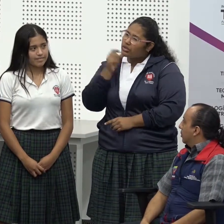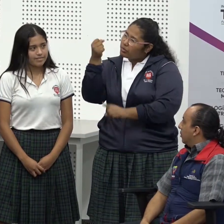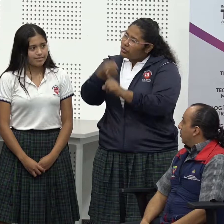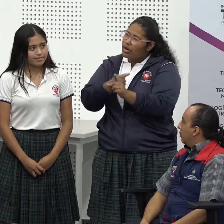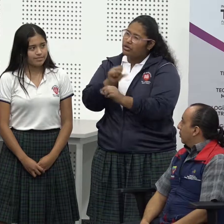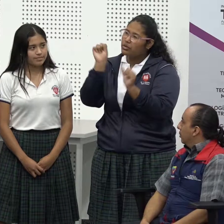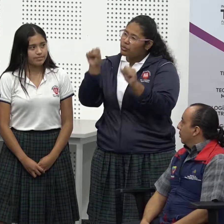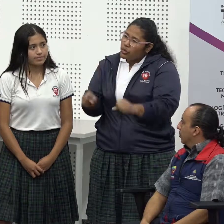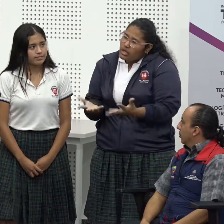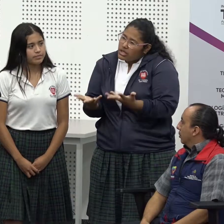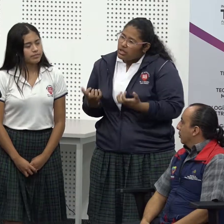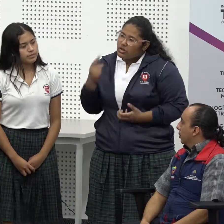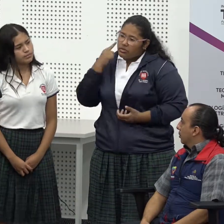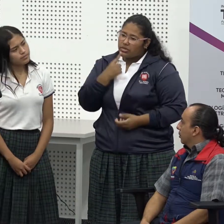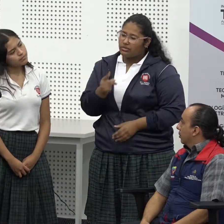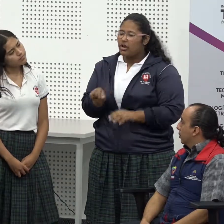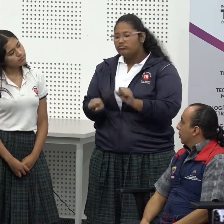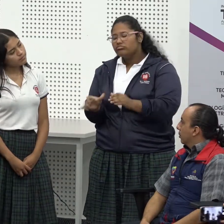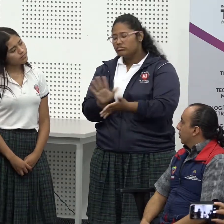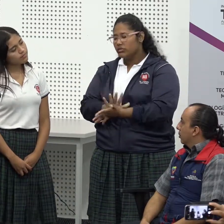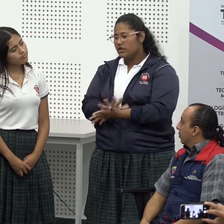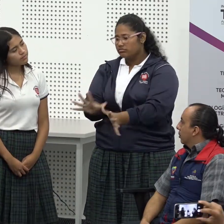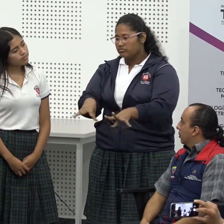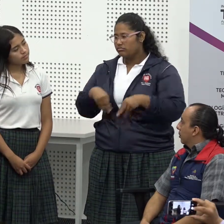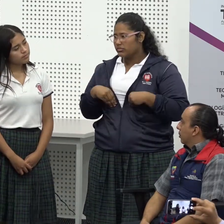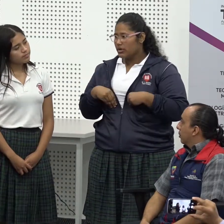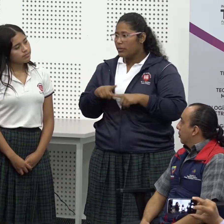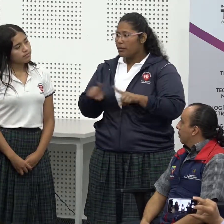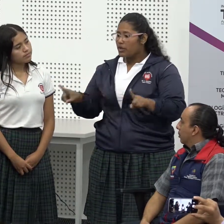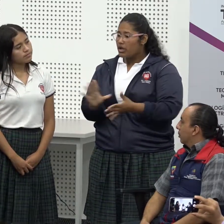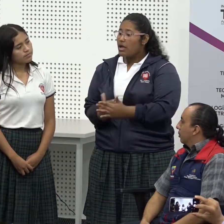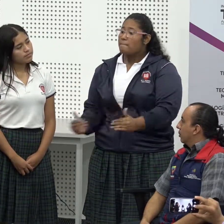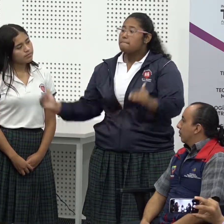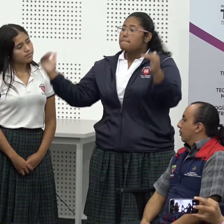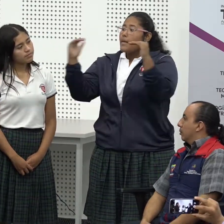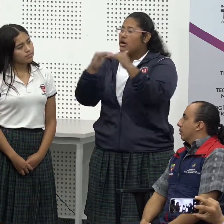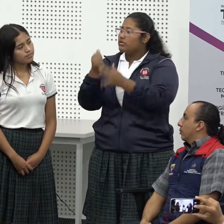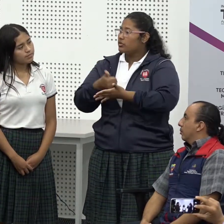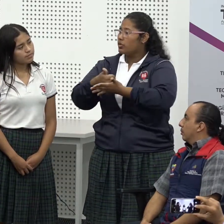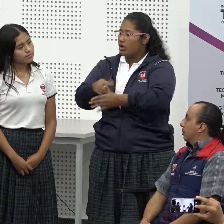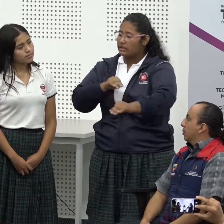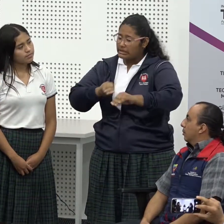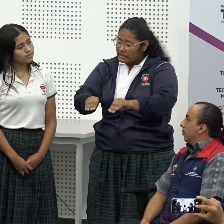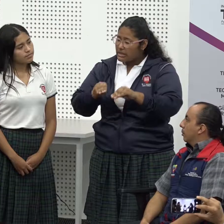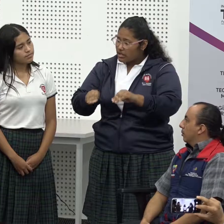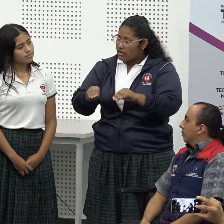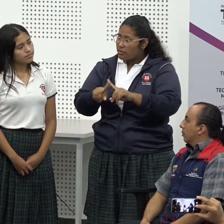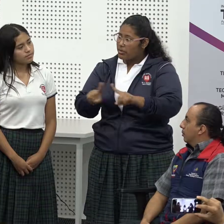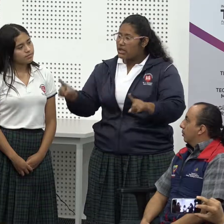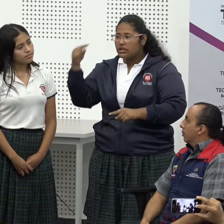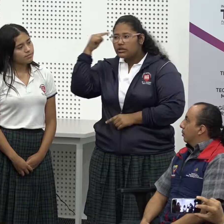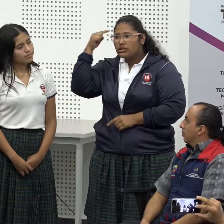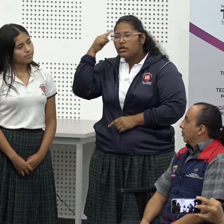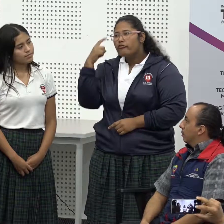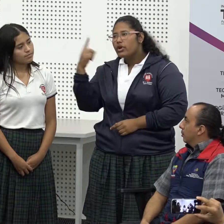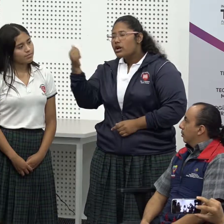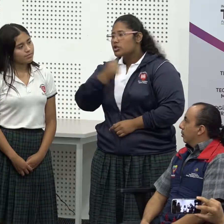vamos a la escuela y nos pueden ayudar pues nosotros nos sentimos felices también es importante